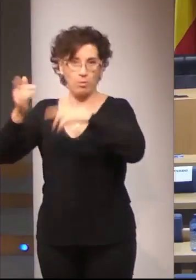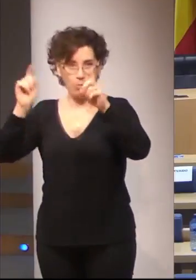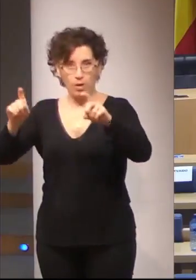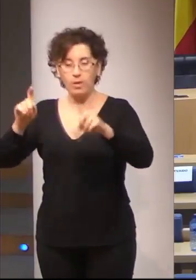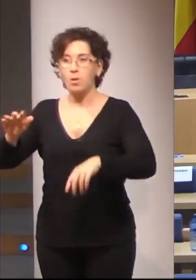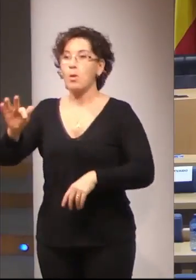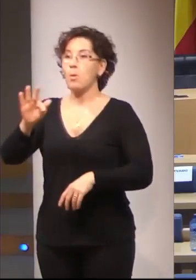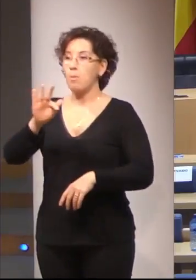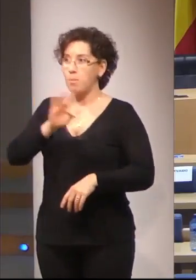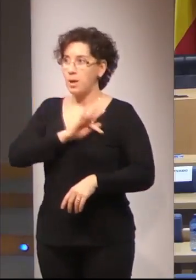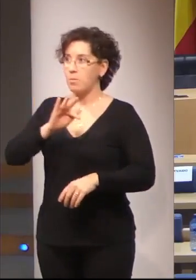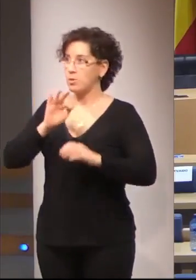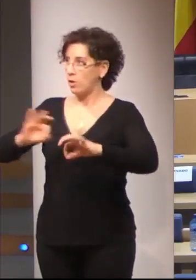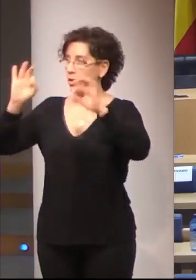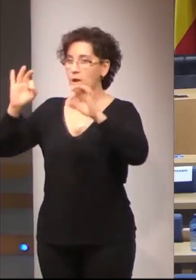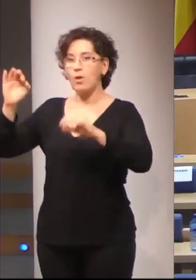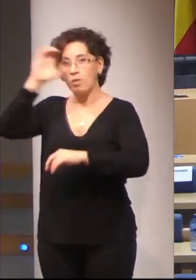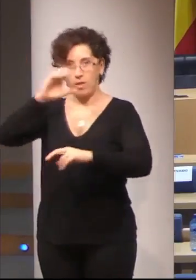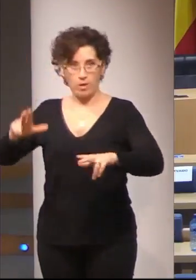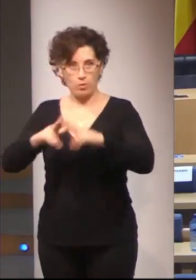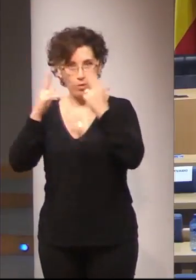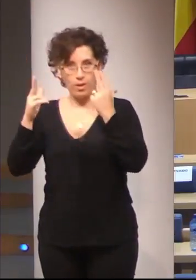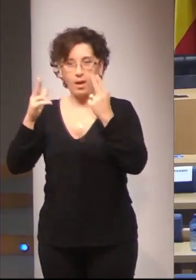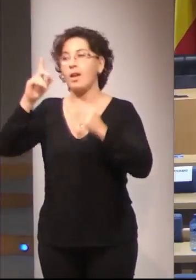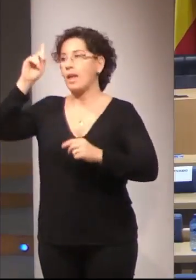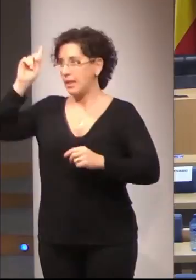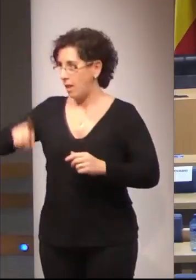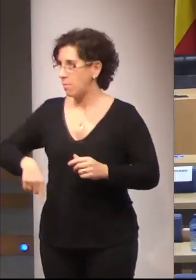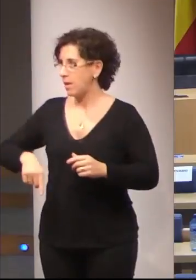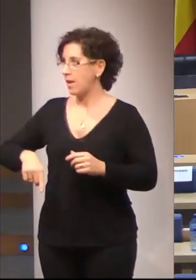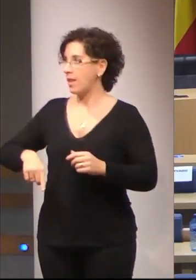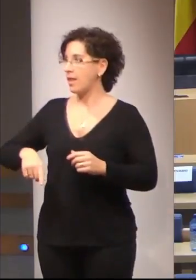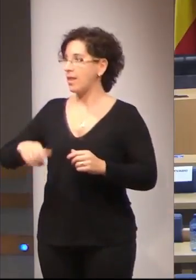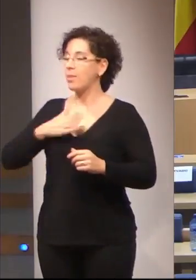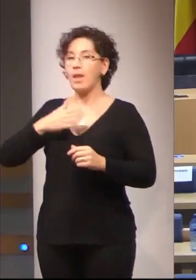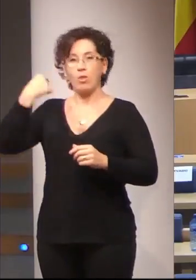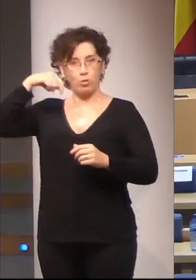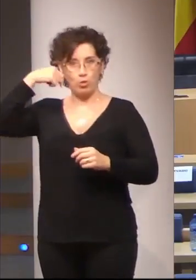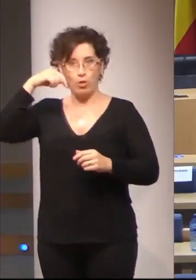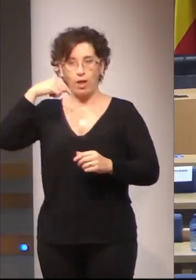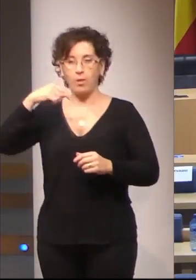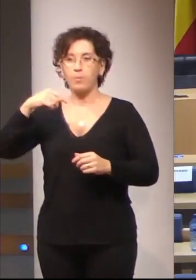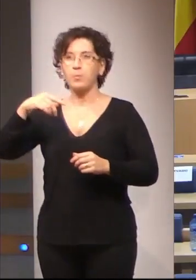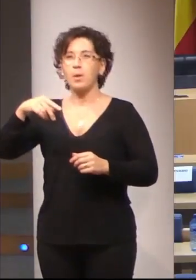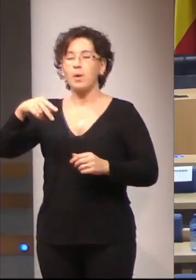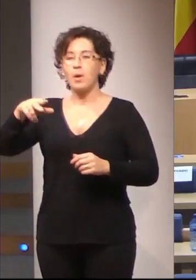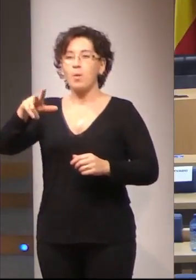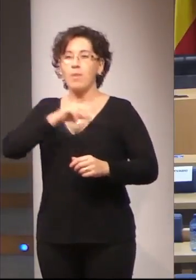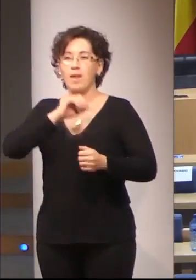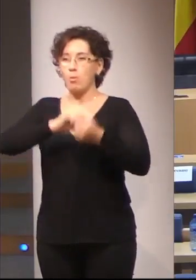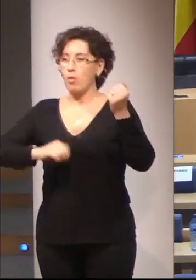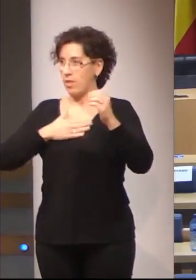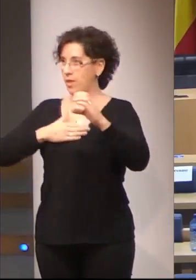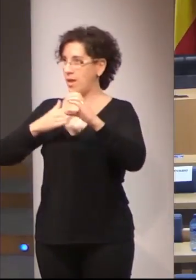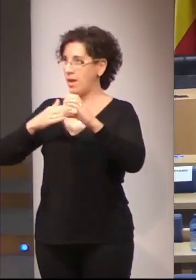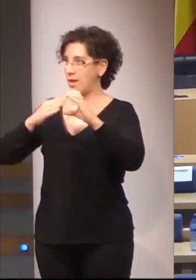es premio extraordinario de ciencias sociales, es también premio extraordinario de doctorado, medalla de oronce de la Universidad de Extremadura,